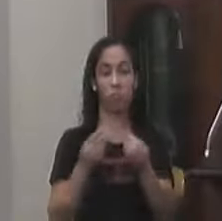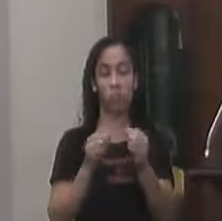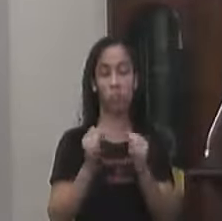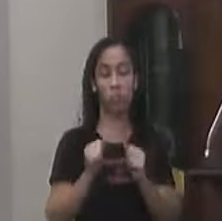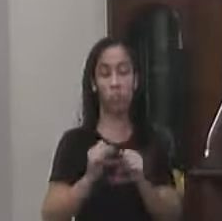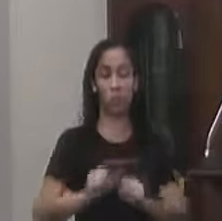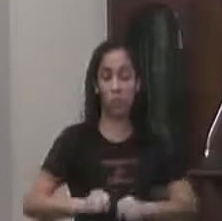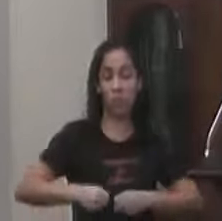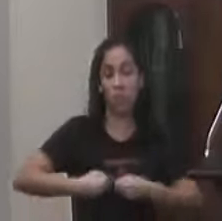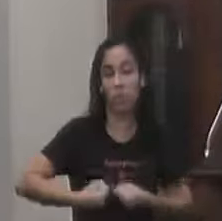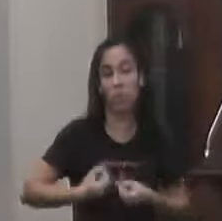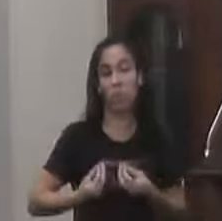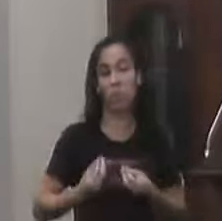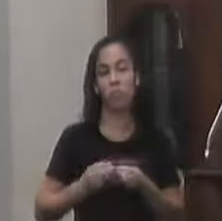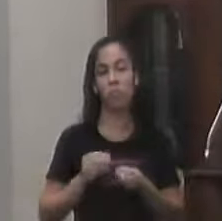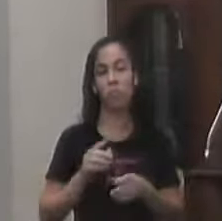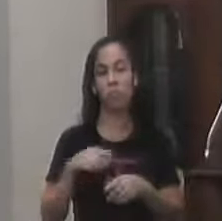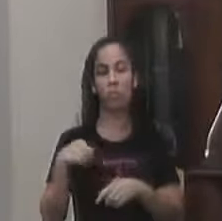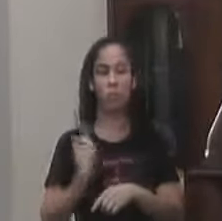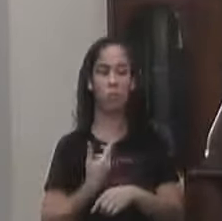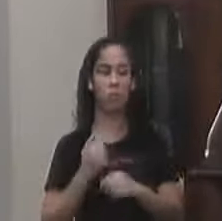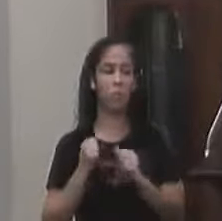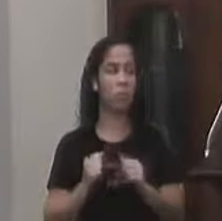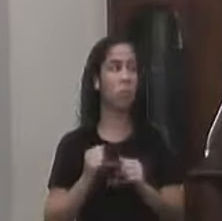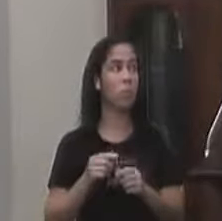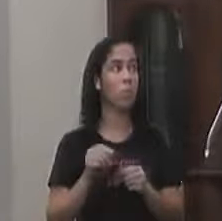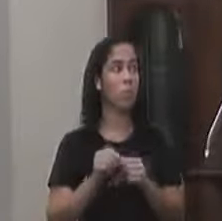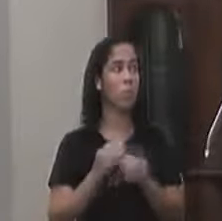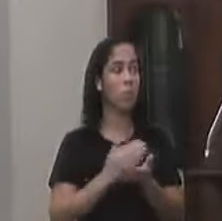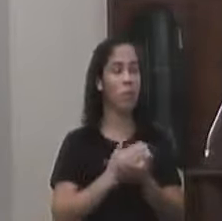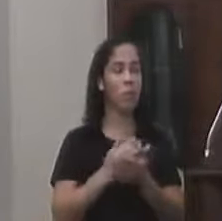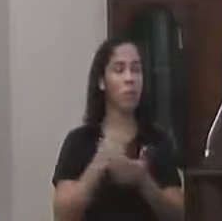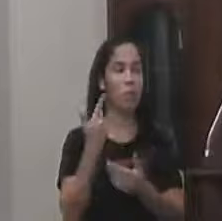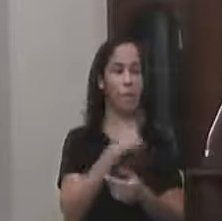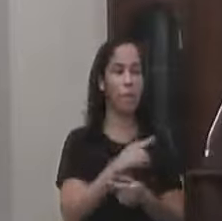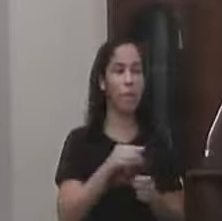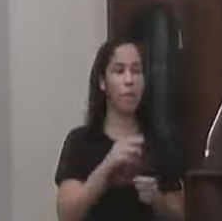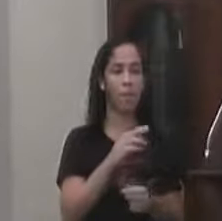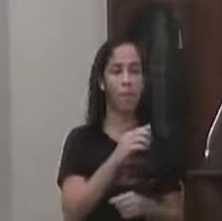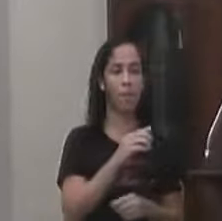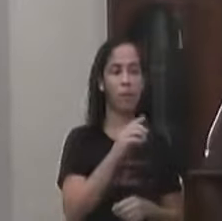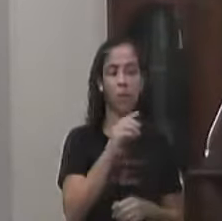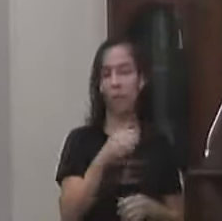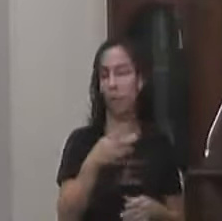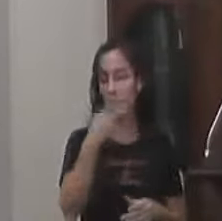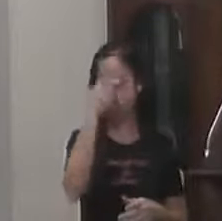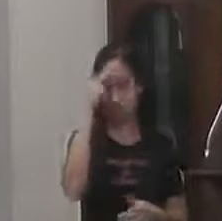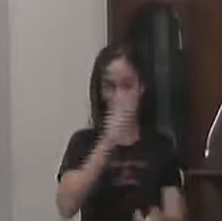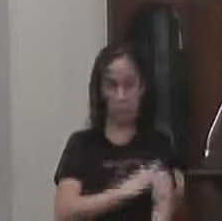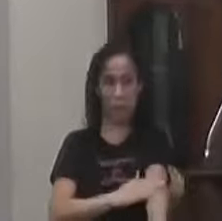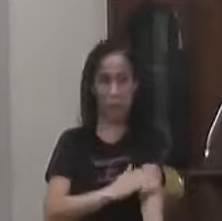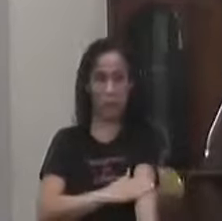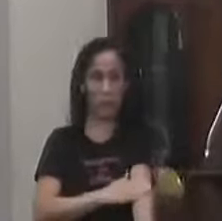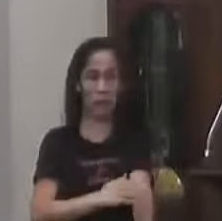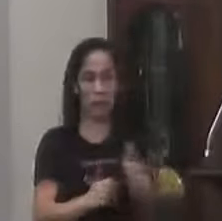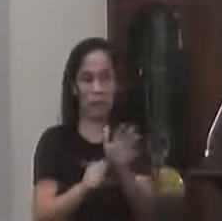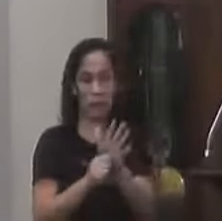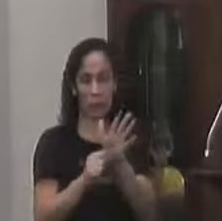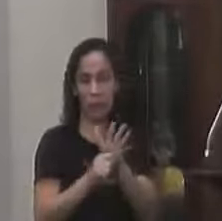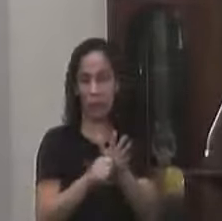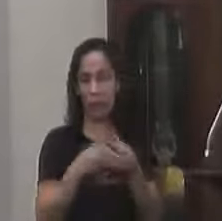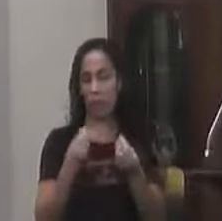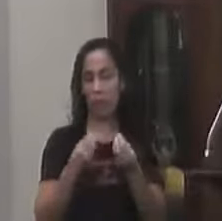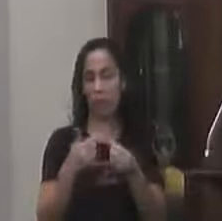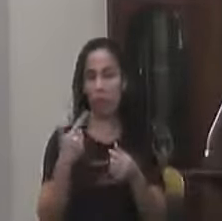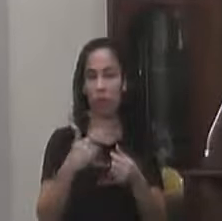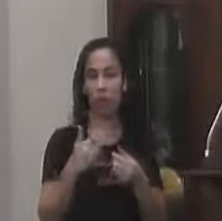medir esforços Para que a gente Possa reativar A clínica De dependentes químicos De Ju Paranã E trazer de novo Esse